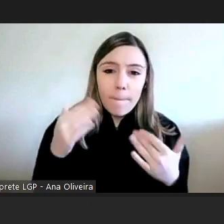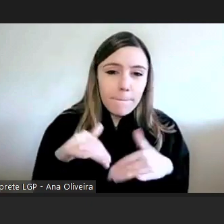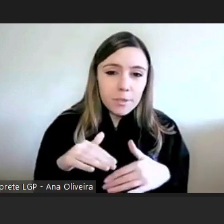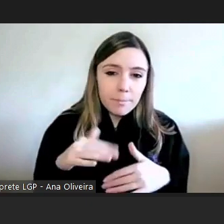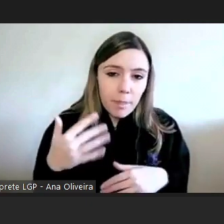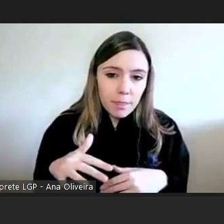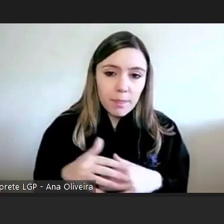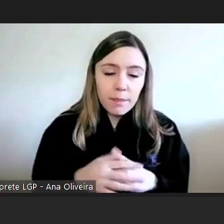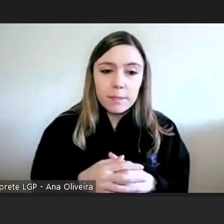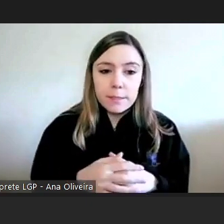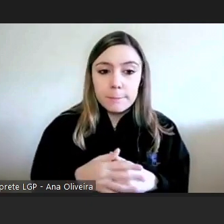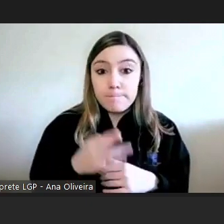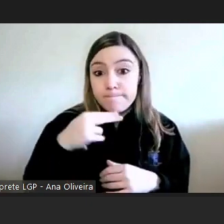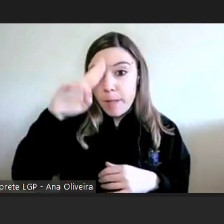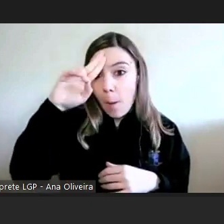erro